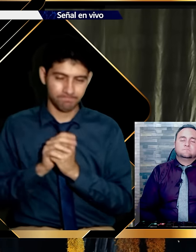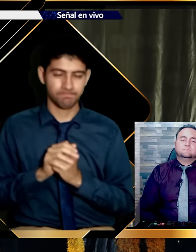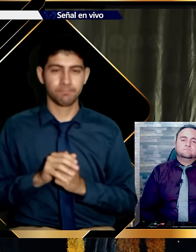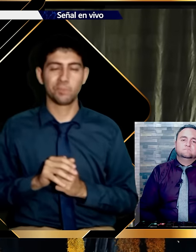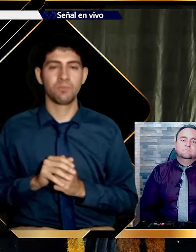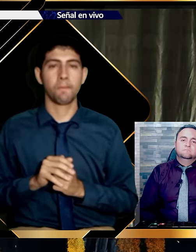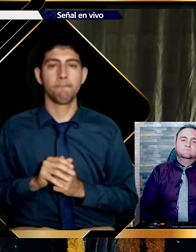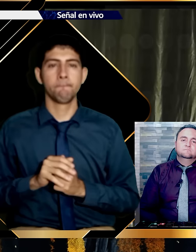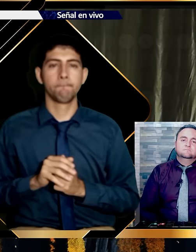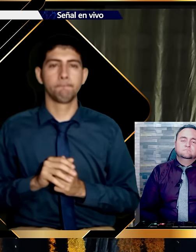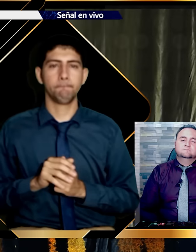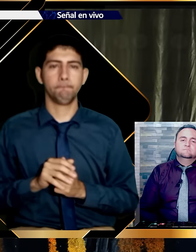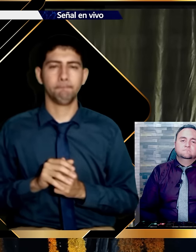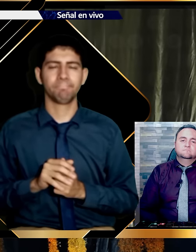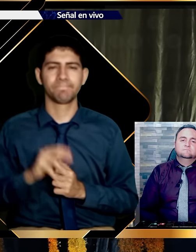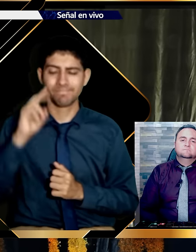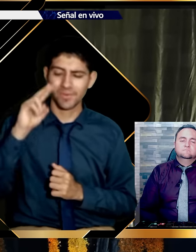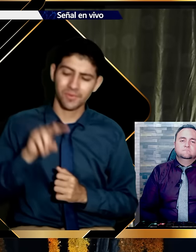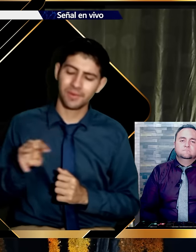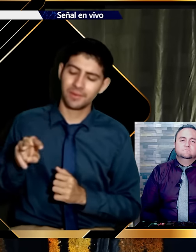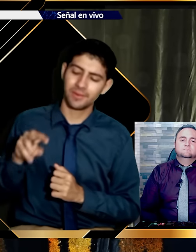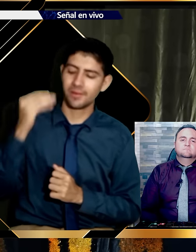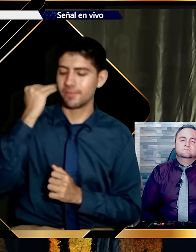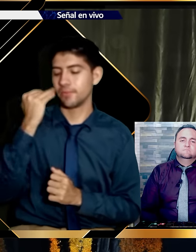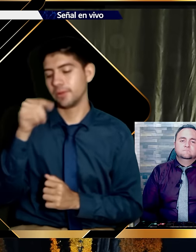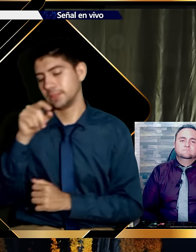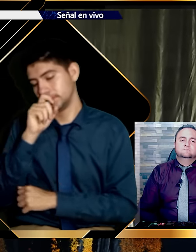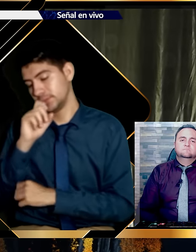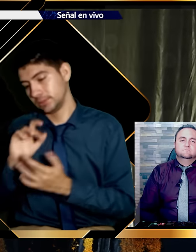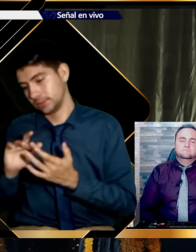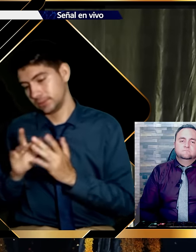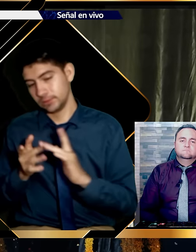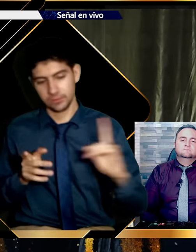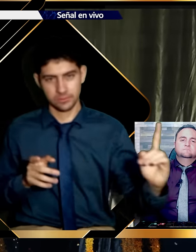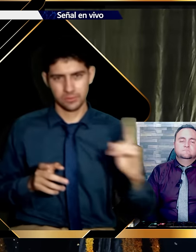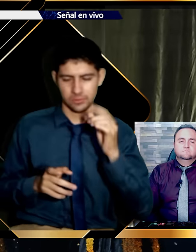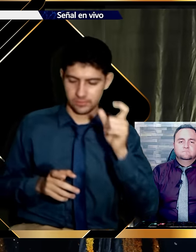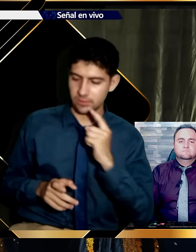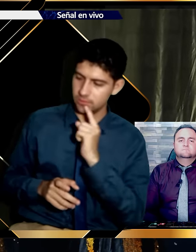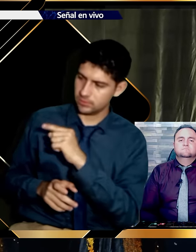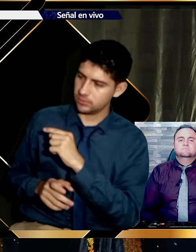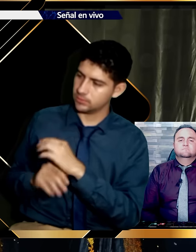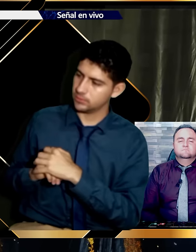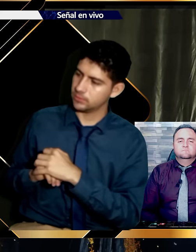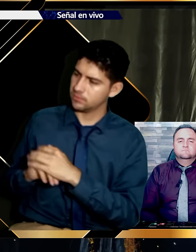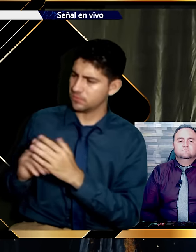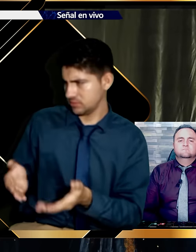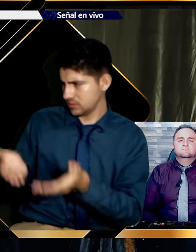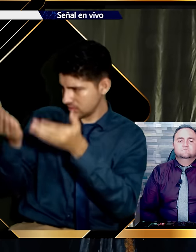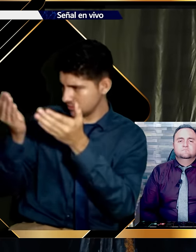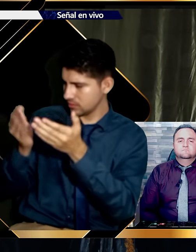Guillermo me dijo unas palabras. Que sé que le salieron del alma. Viendo el sufrimiento de ella. Y me dijo. Ectícor.